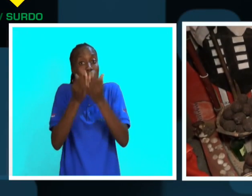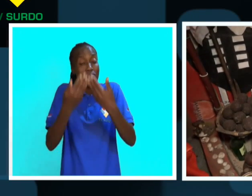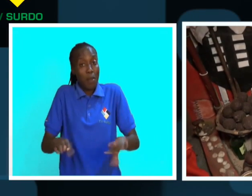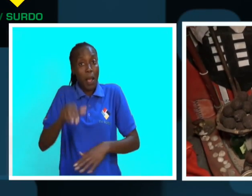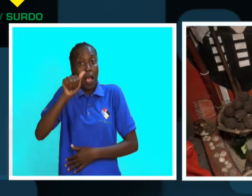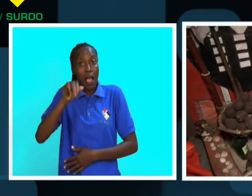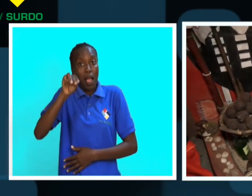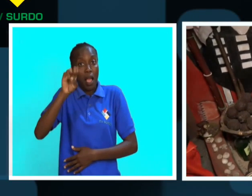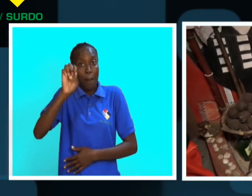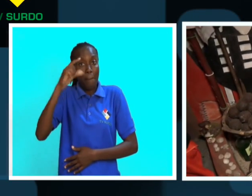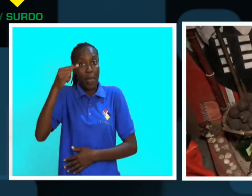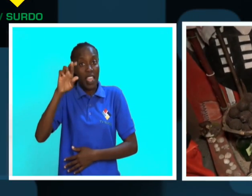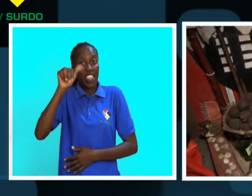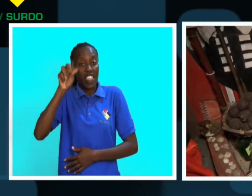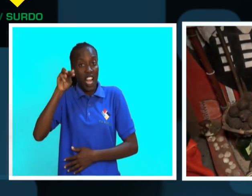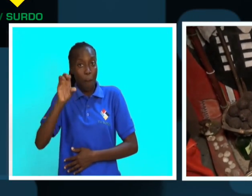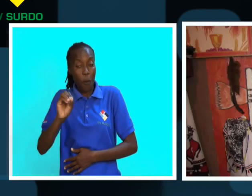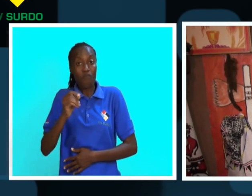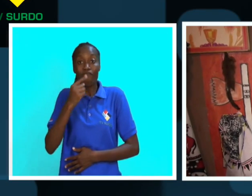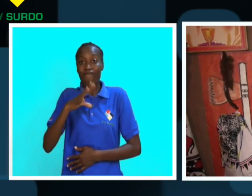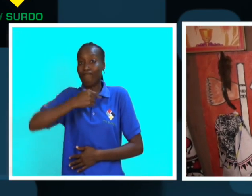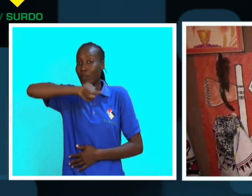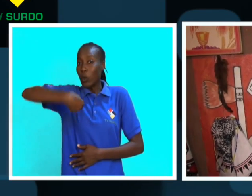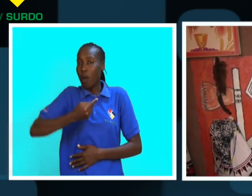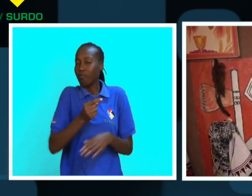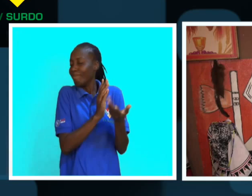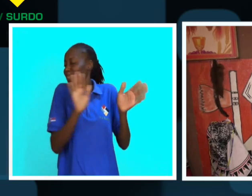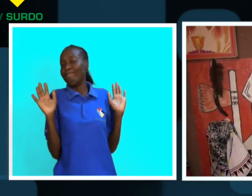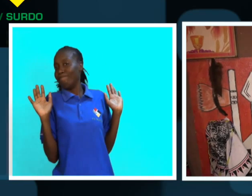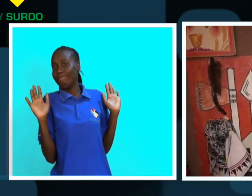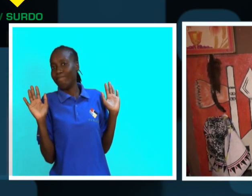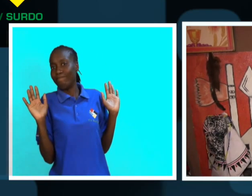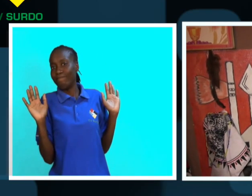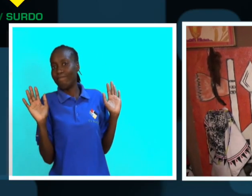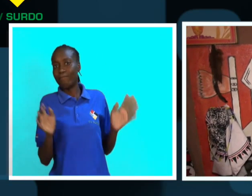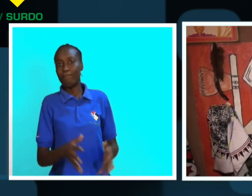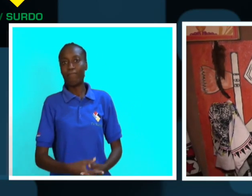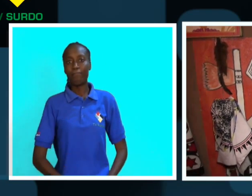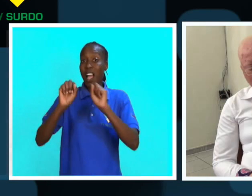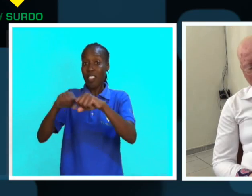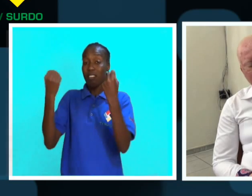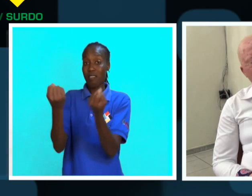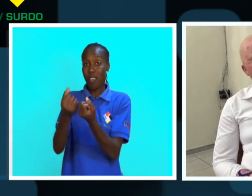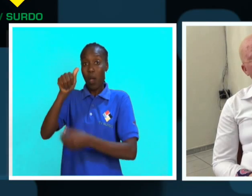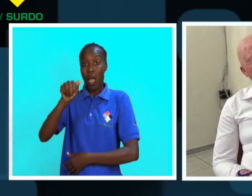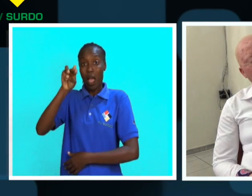Tradicionais de Moçambique, Ametram, distancia-se destes costumes. Ametram já apareceu